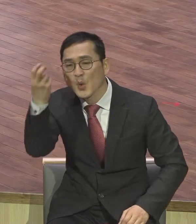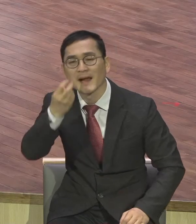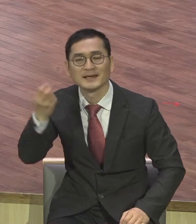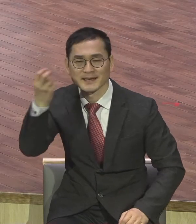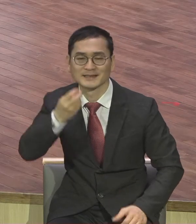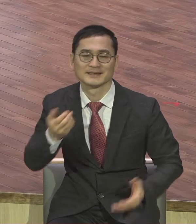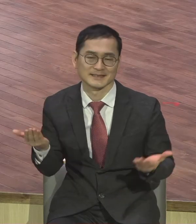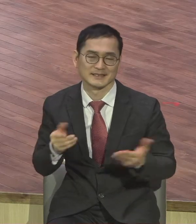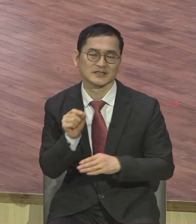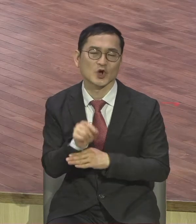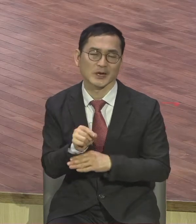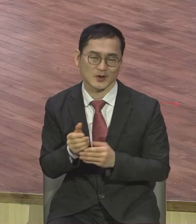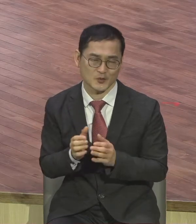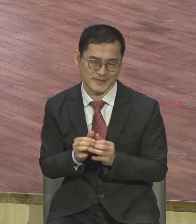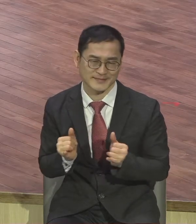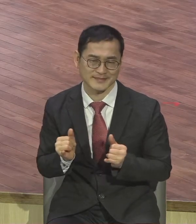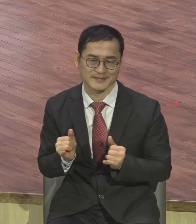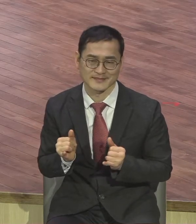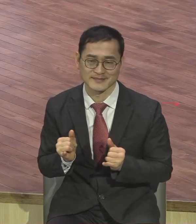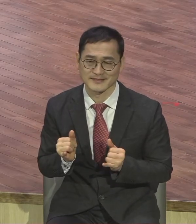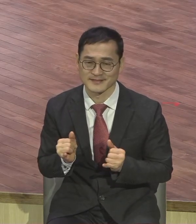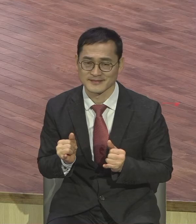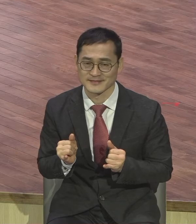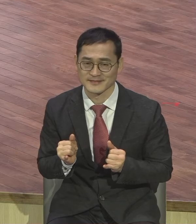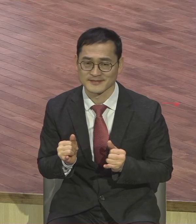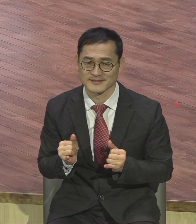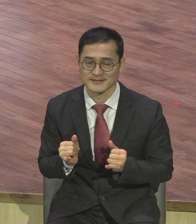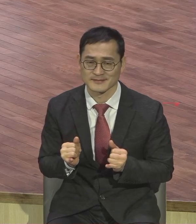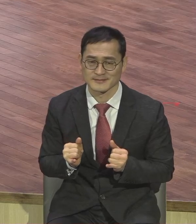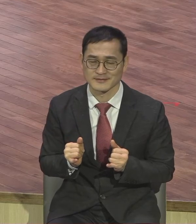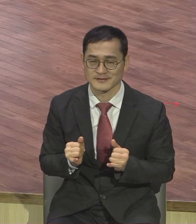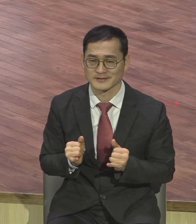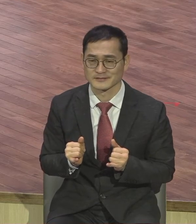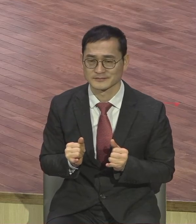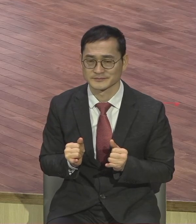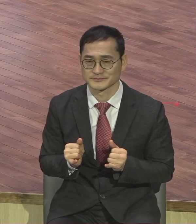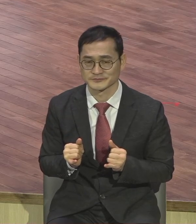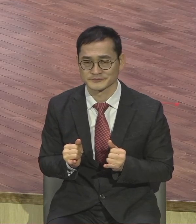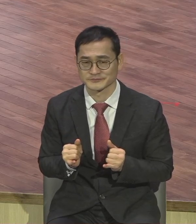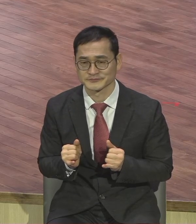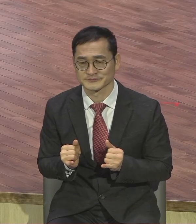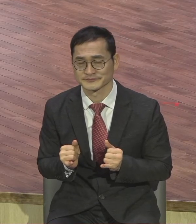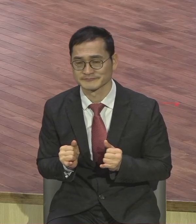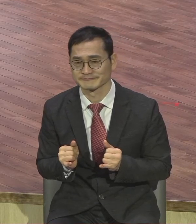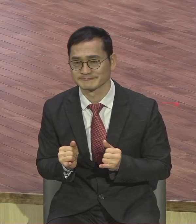지혜와 학식이 뛰어났던 사람들이 서기관들이었어요